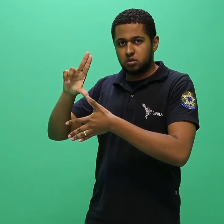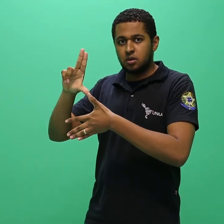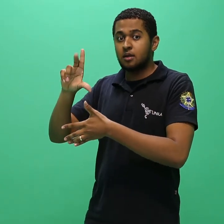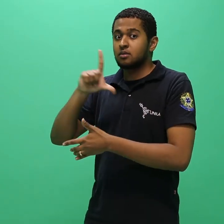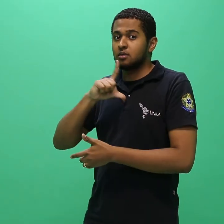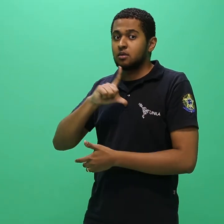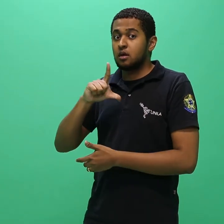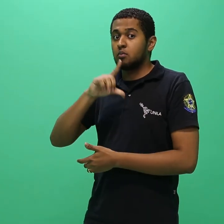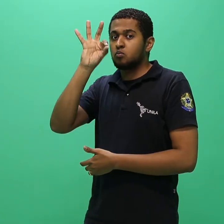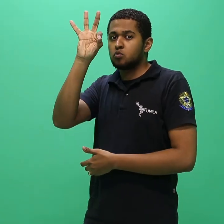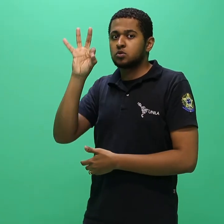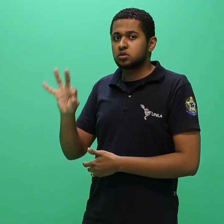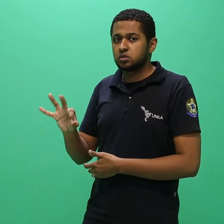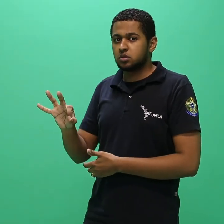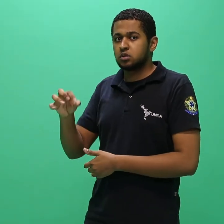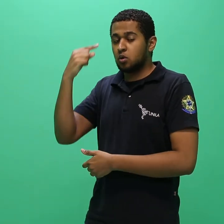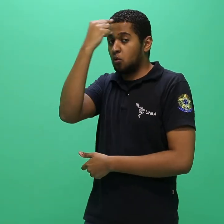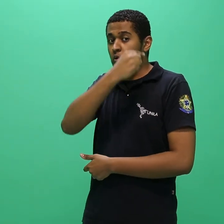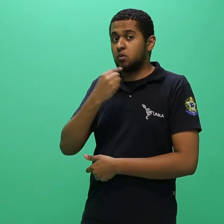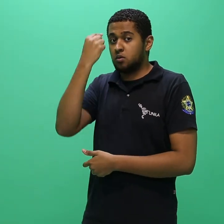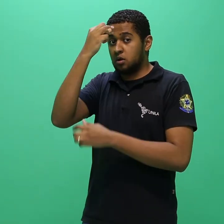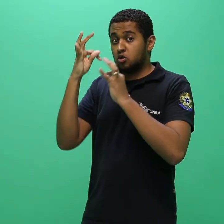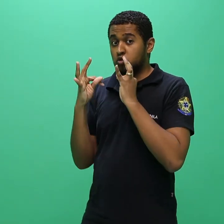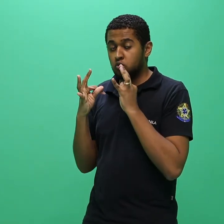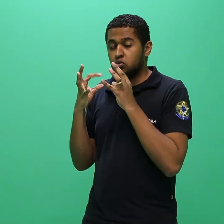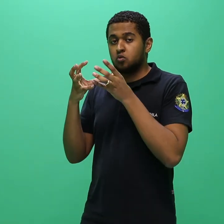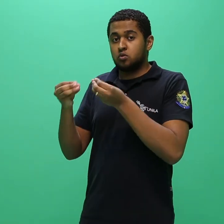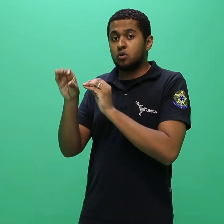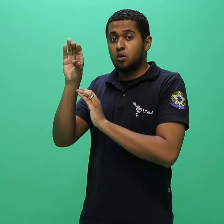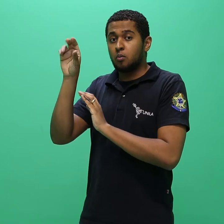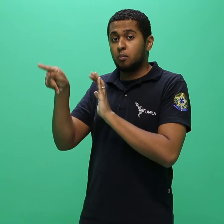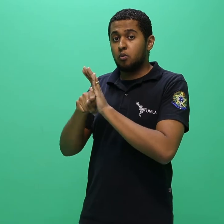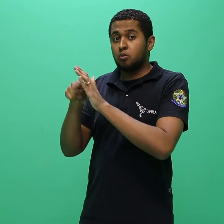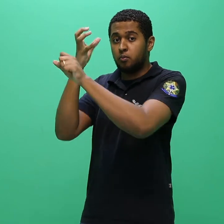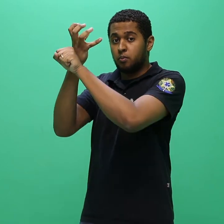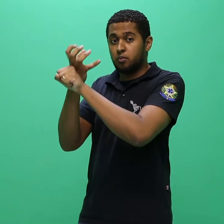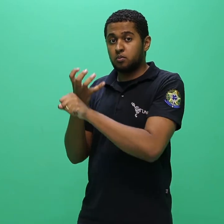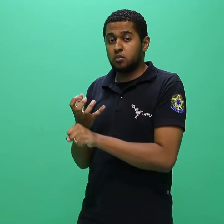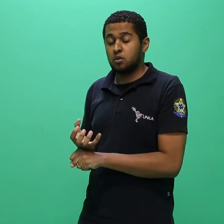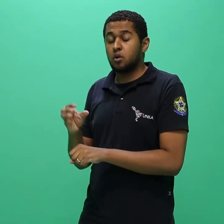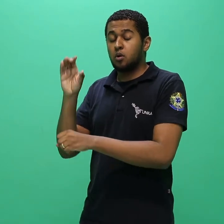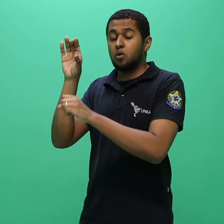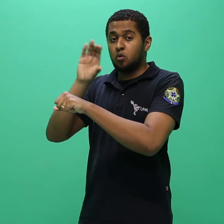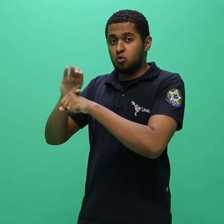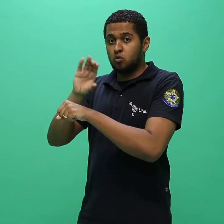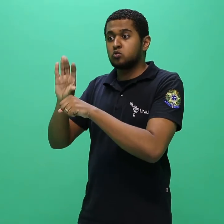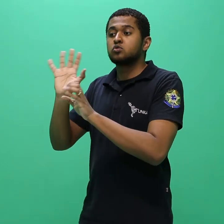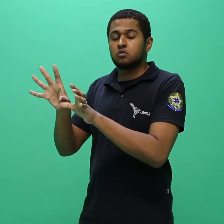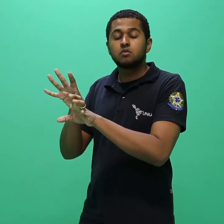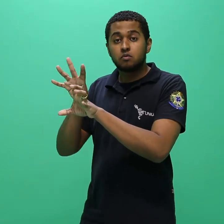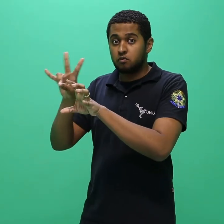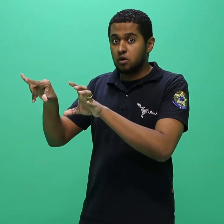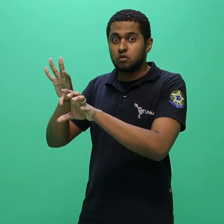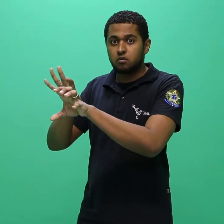curriculares da UNILA que perfaçam o mínimo percentual da carga horária total